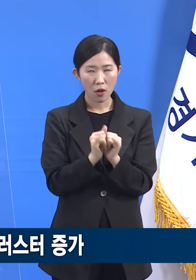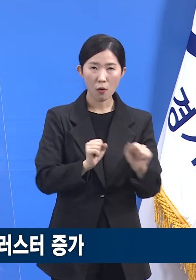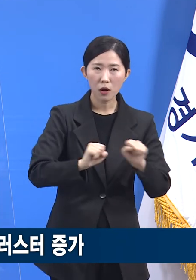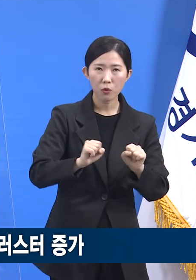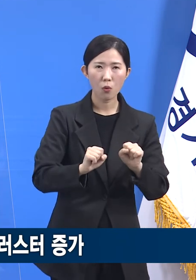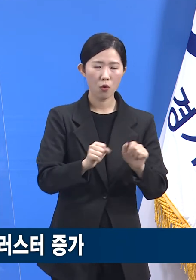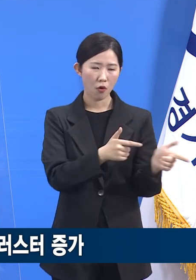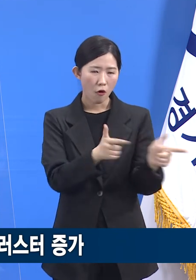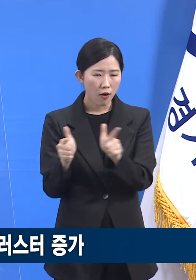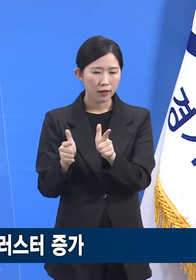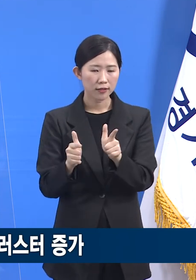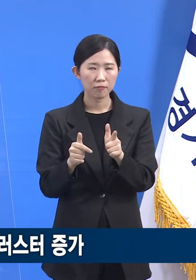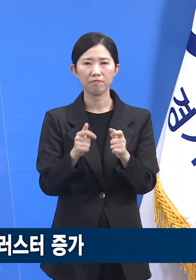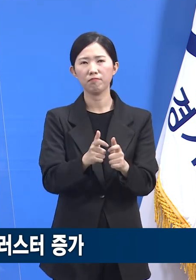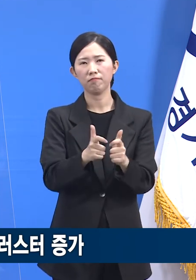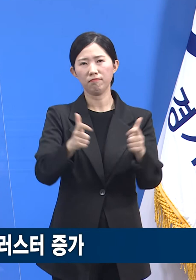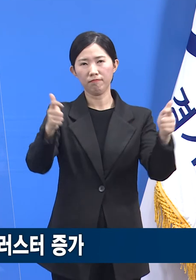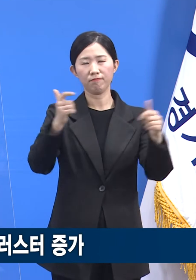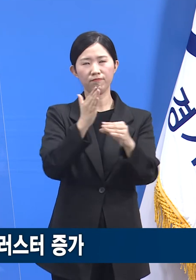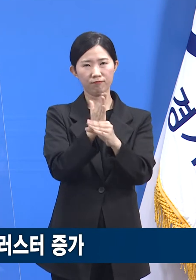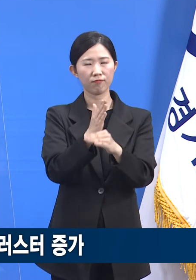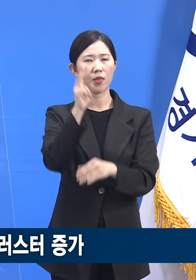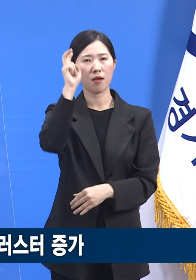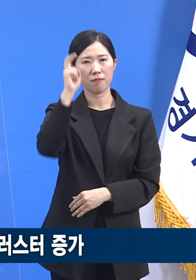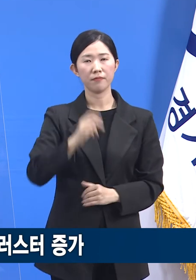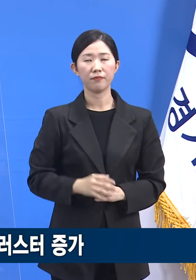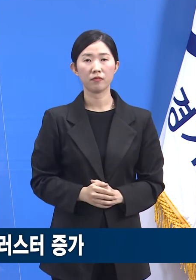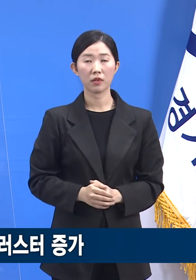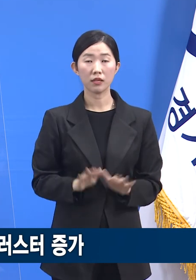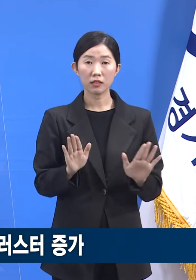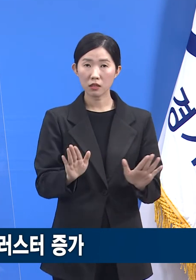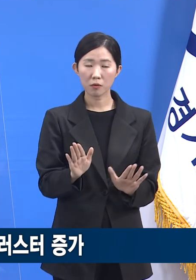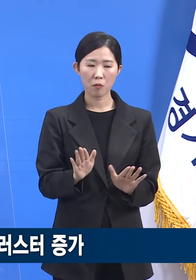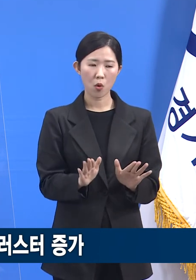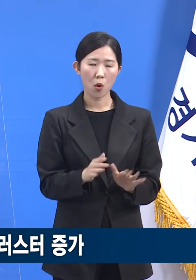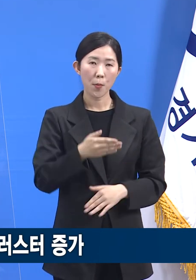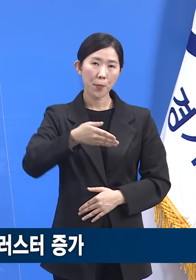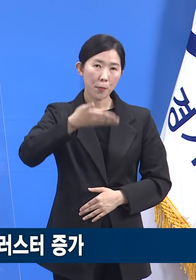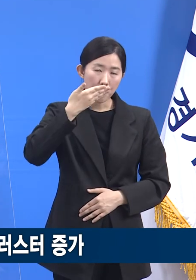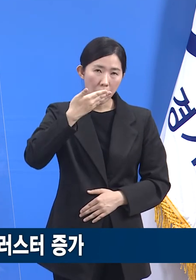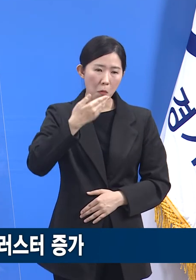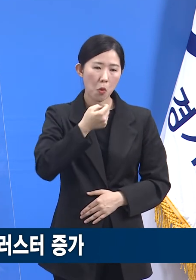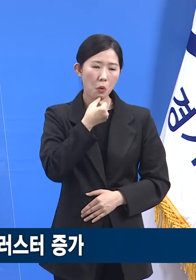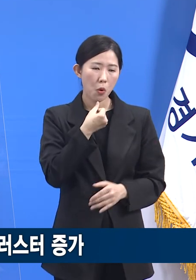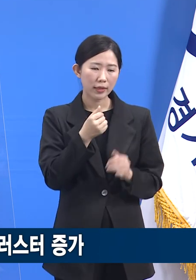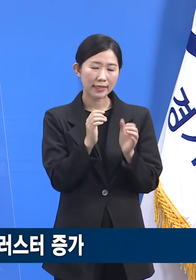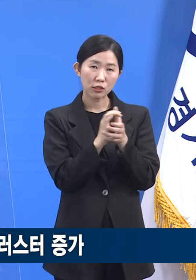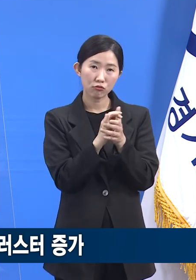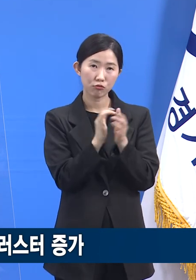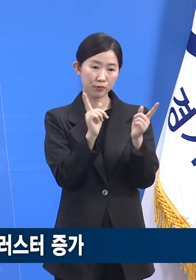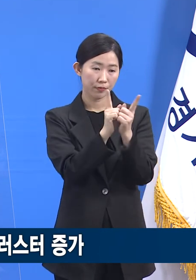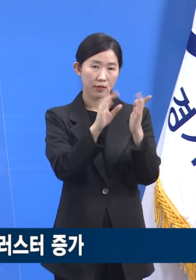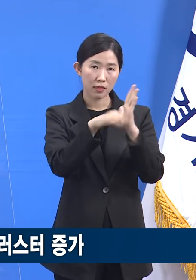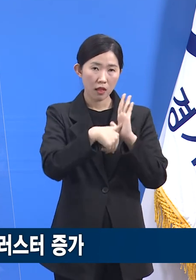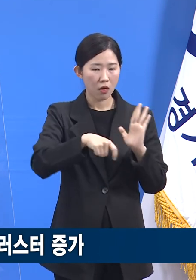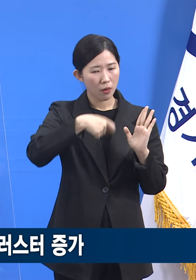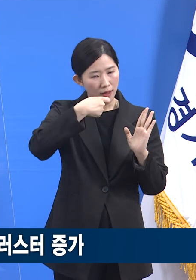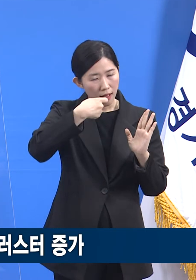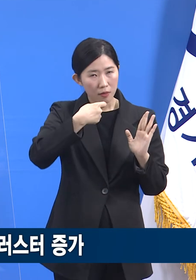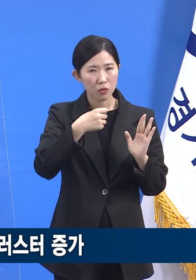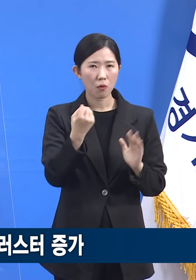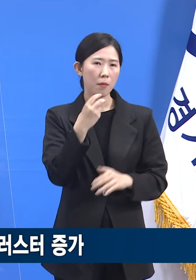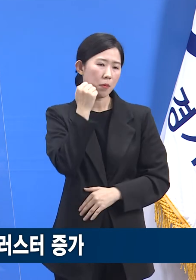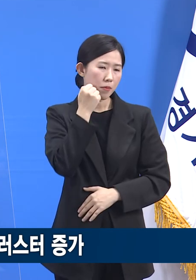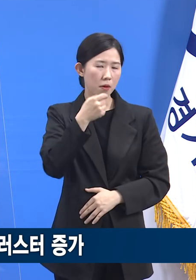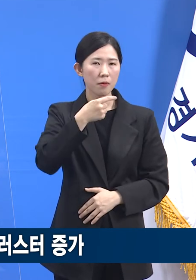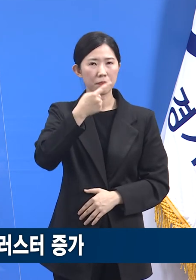평가합니다. 소규모 모임들은 식사나 다가와 함께 이뤄질 때가 많습니다. 대화도 많을 수밖에 없습니다.